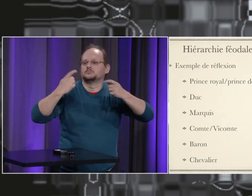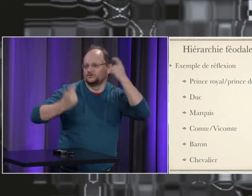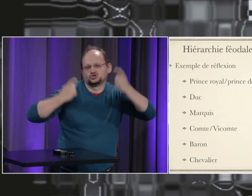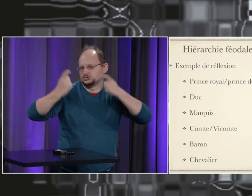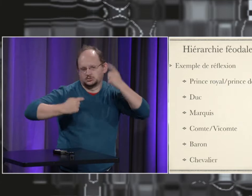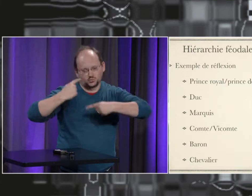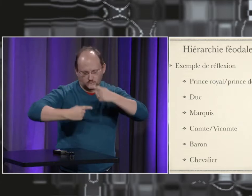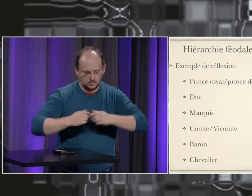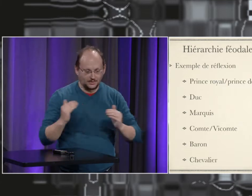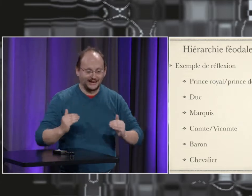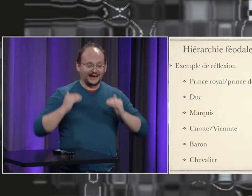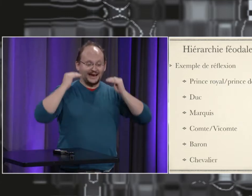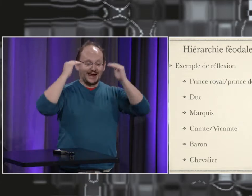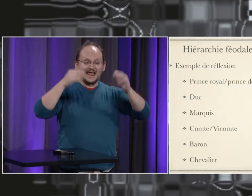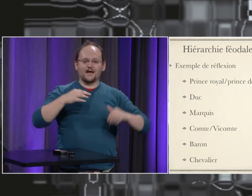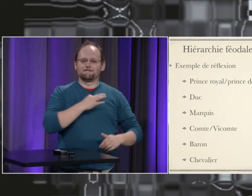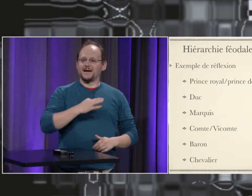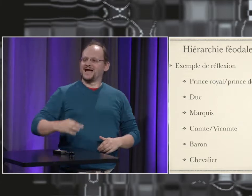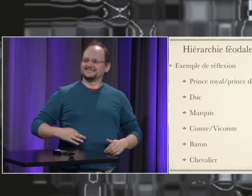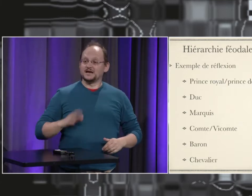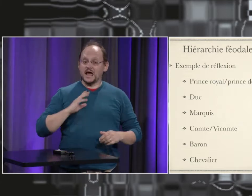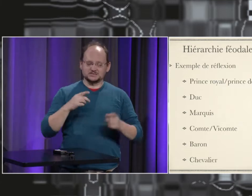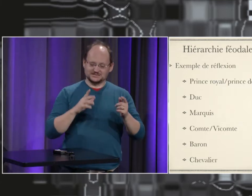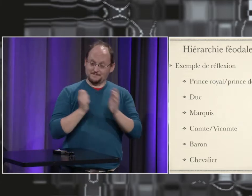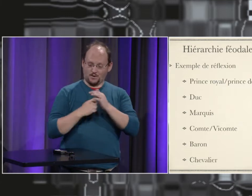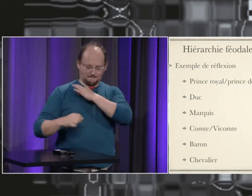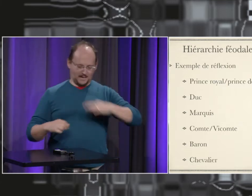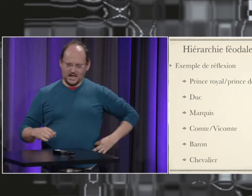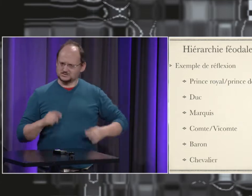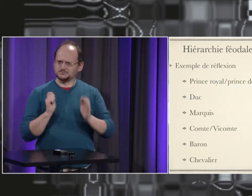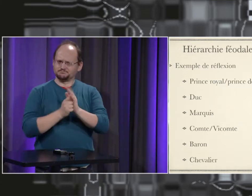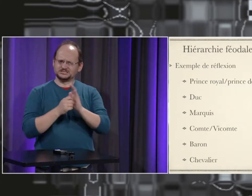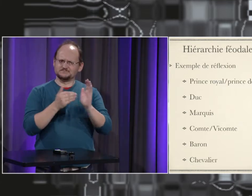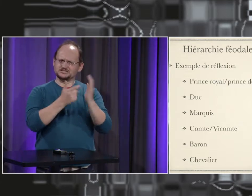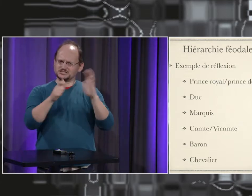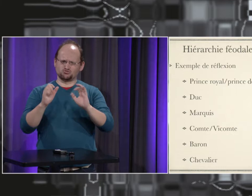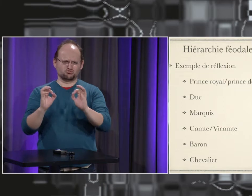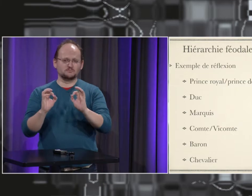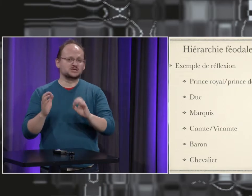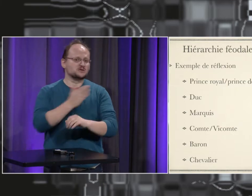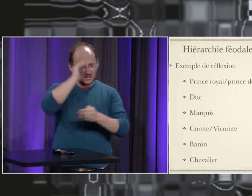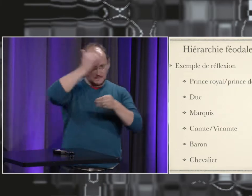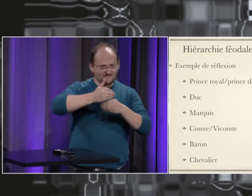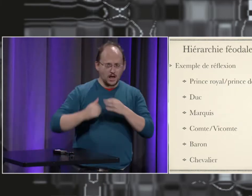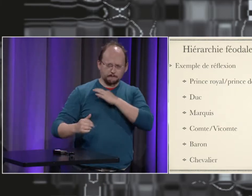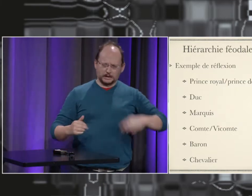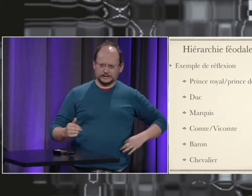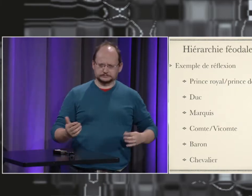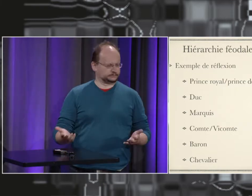rien n'est sûr c'est encore en cours de réflexion et puis on a prince mais bon on a prince à partir de